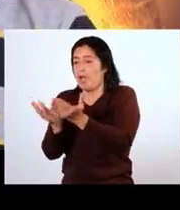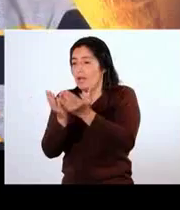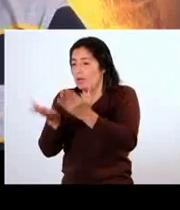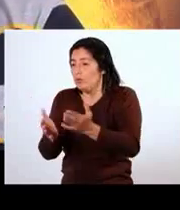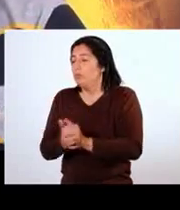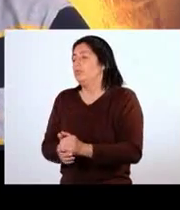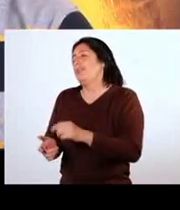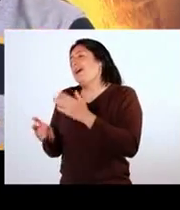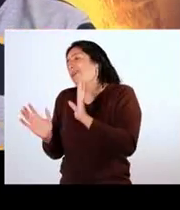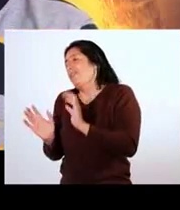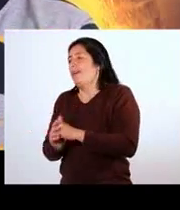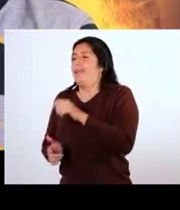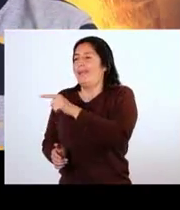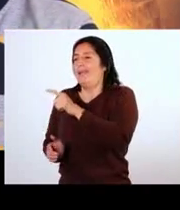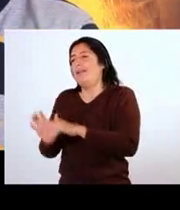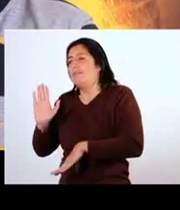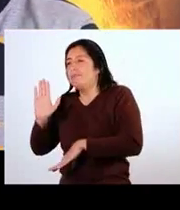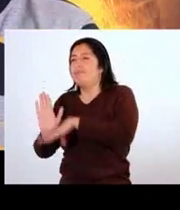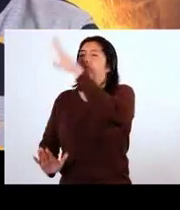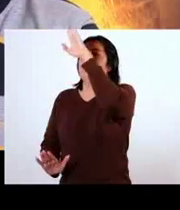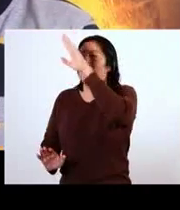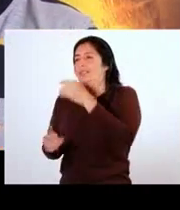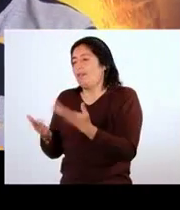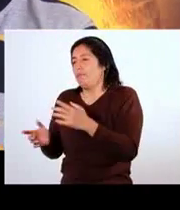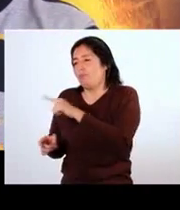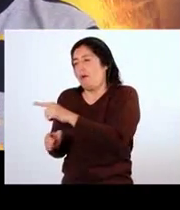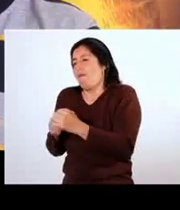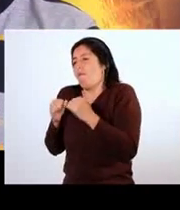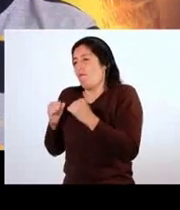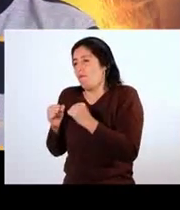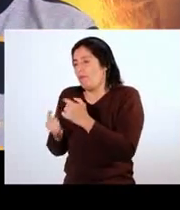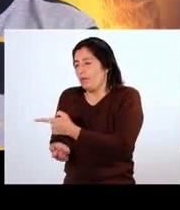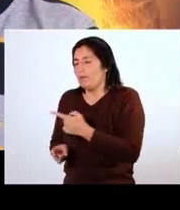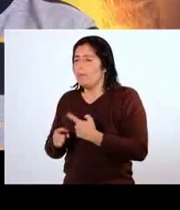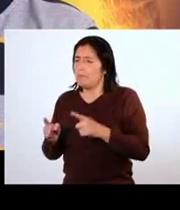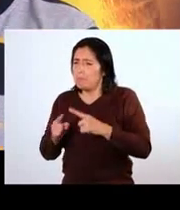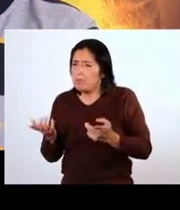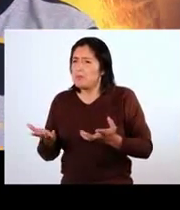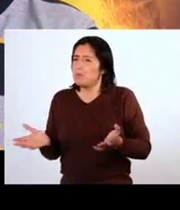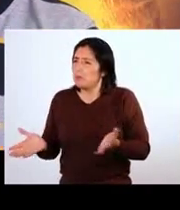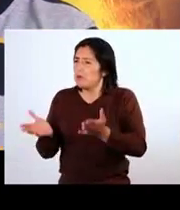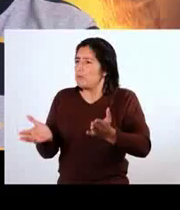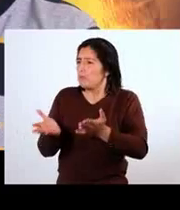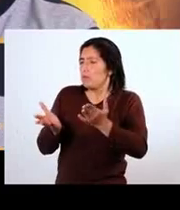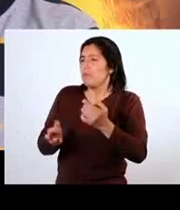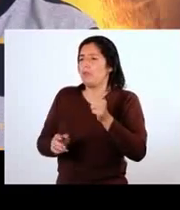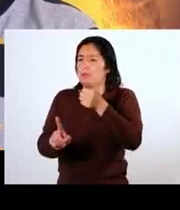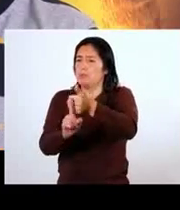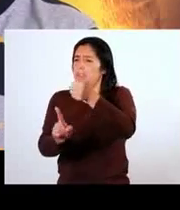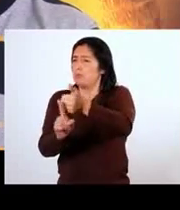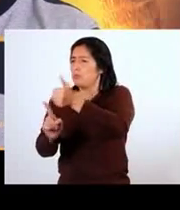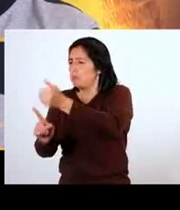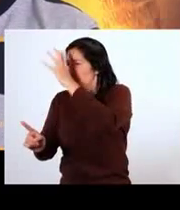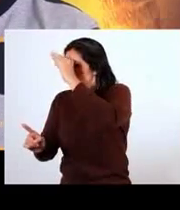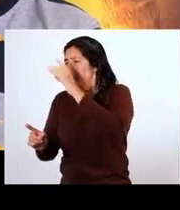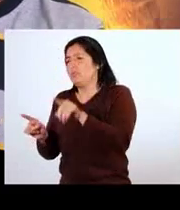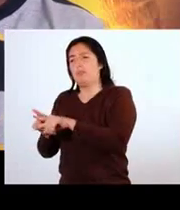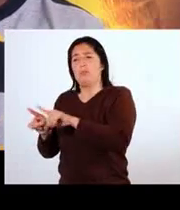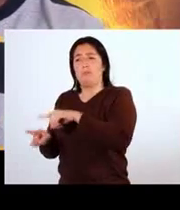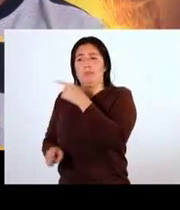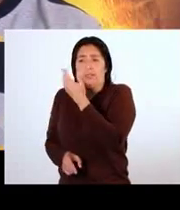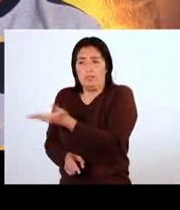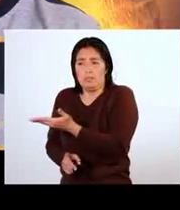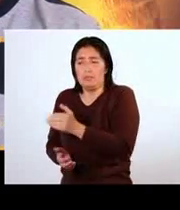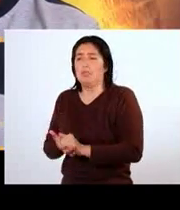torneos. Claro, él todavía le lleva cierta ventaja porque es mucho más fuerte, pero es un aliciente para los propios chicos y para él. Es decir,